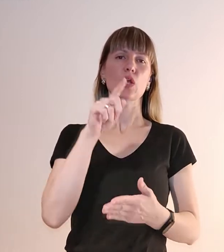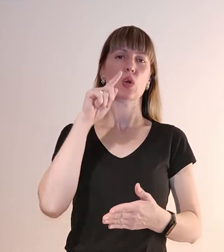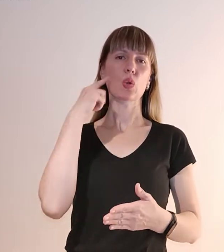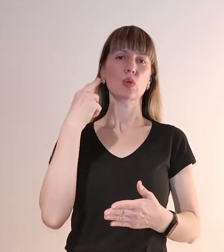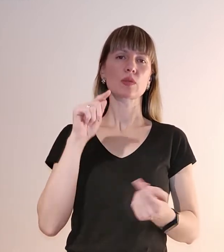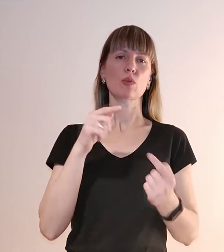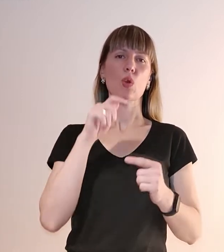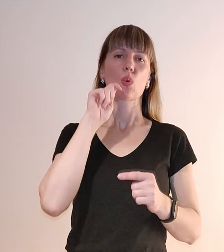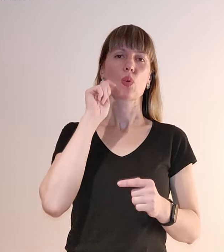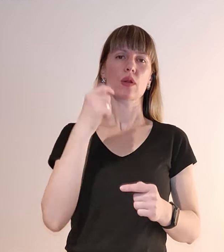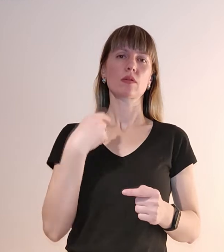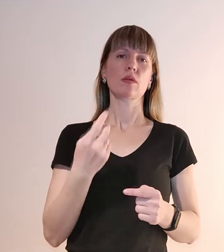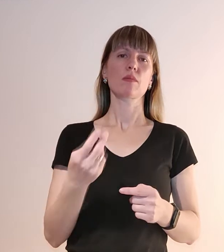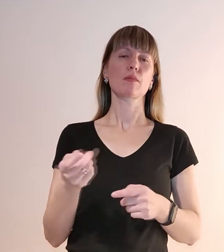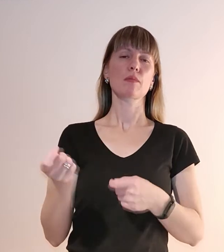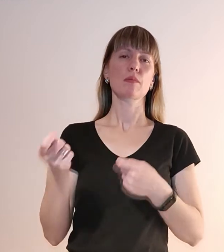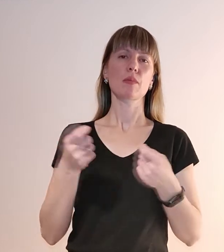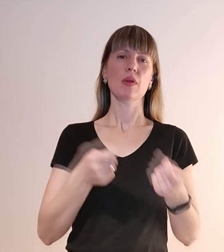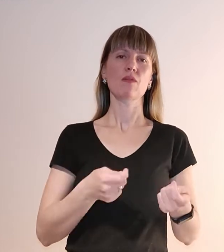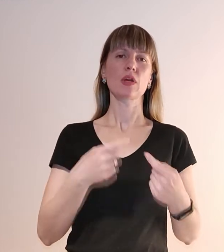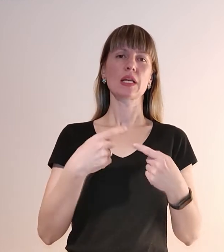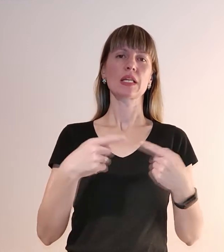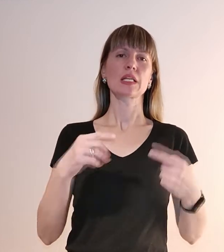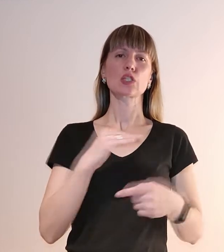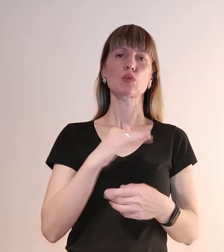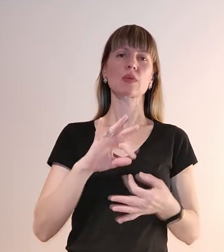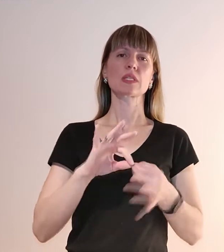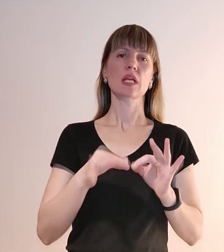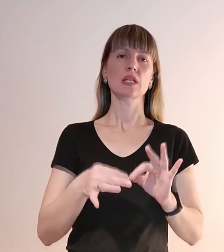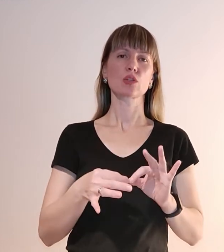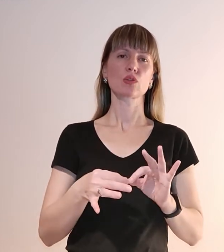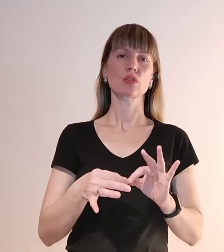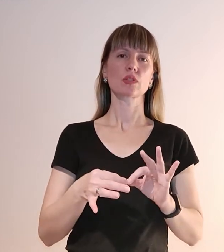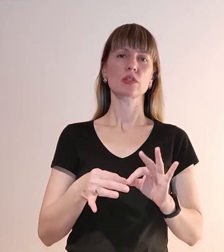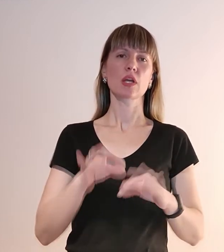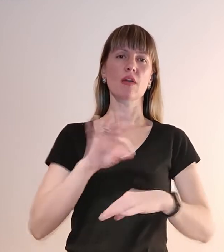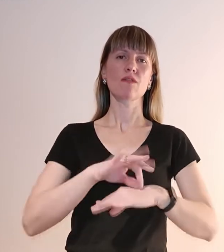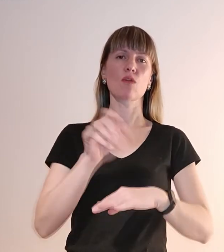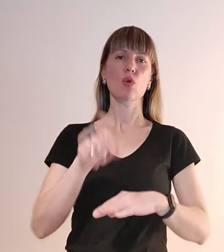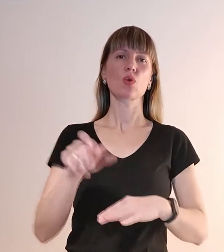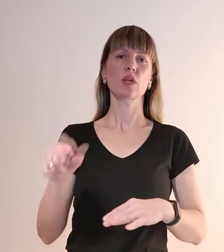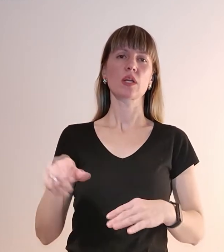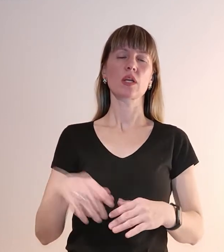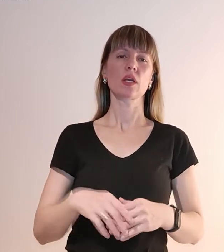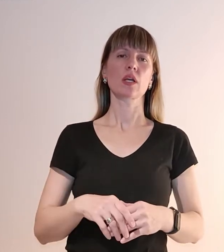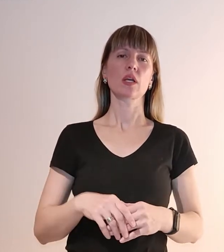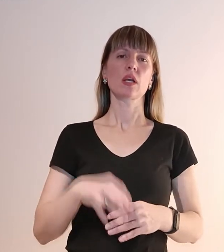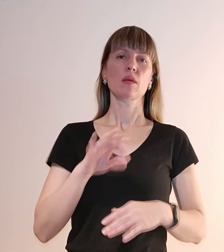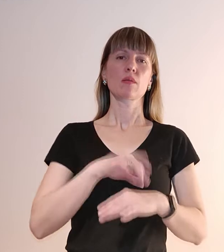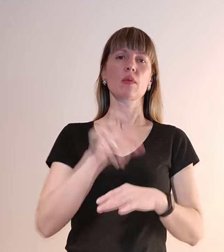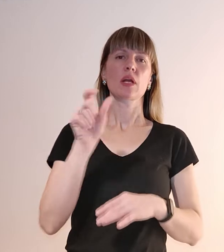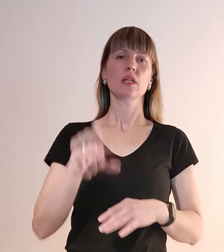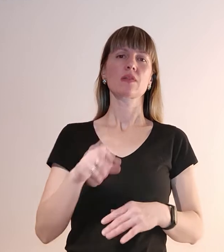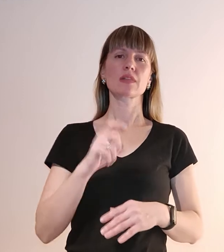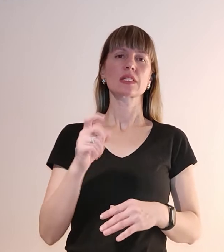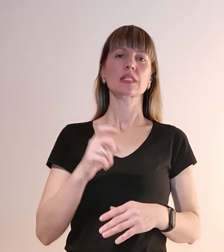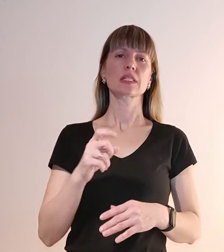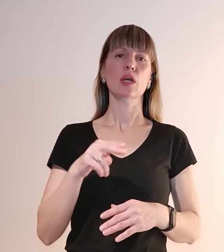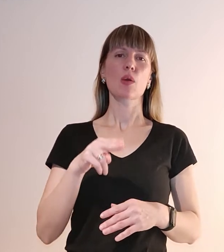поступають цілодобово різної ступені складності хворі. Пацієнтів з політравмою дуже